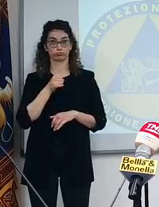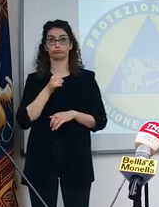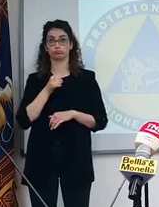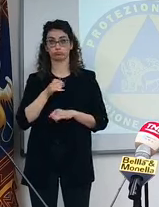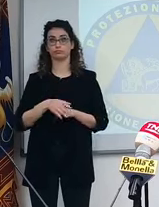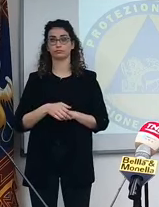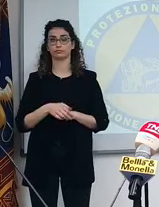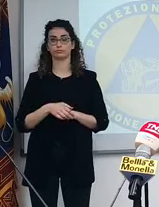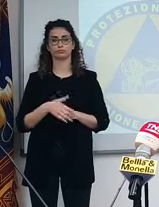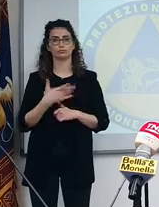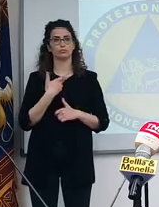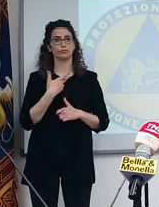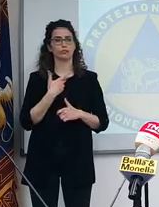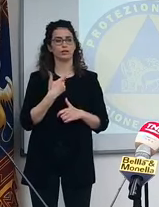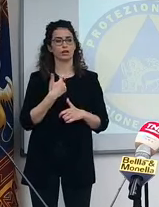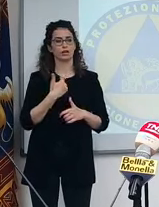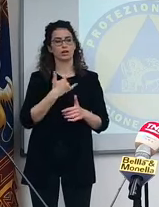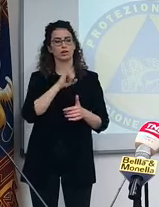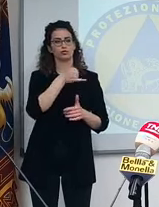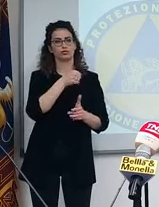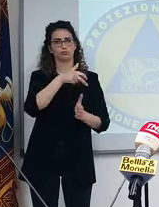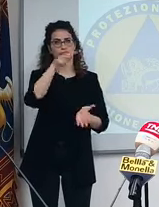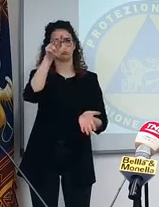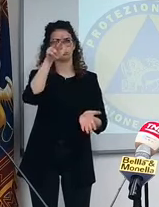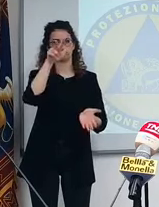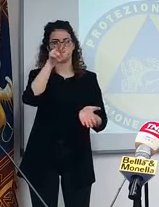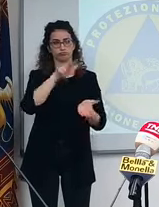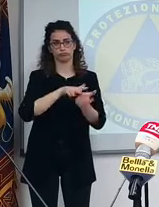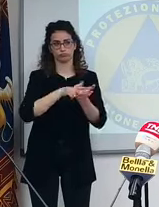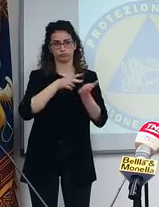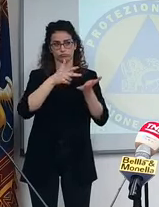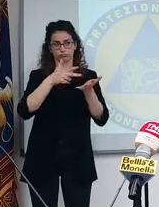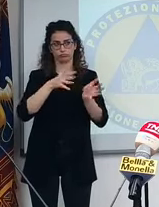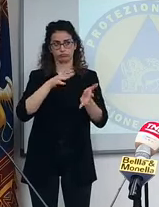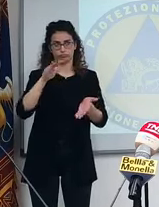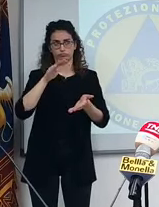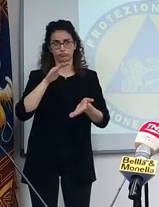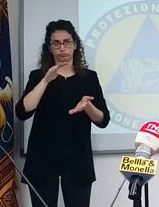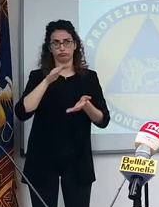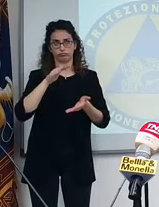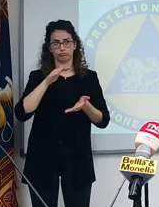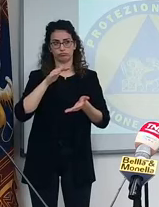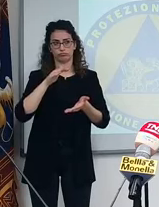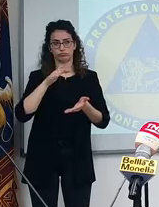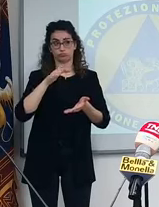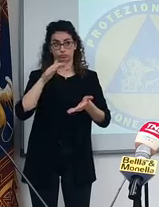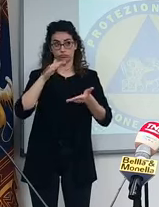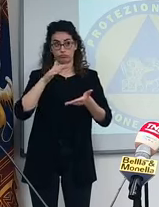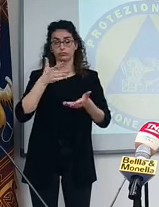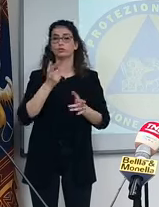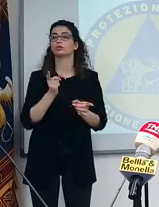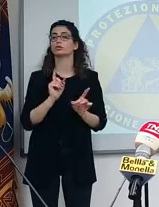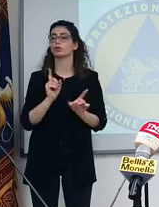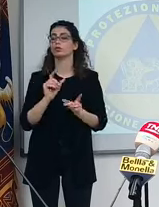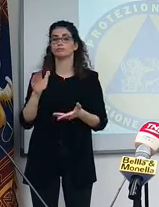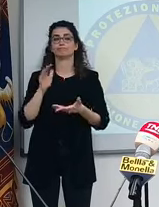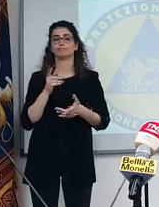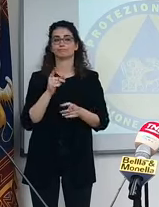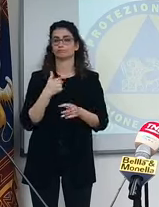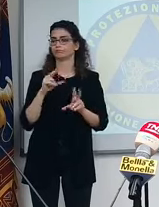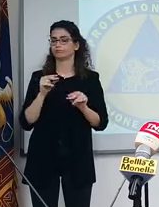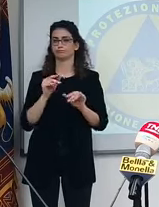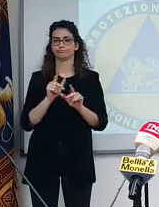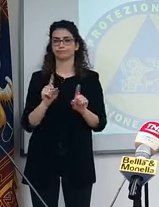liberalizzati queste forniture di Johnson & Johnson che erano arrivate? No, ancora no. Non ci sono